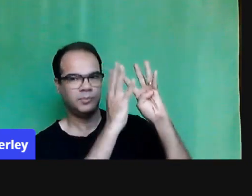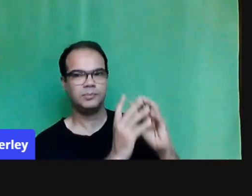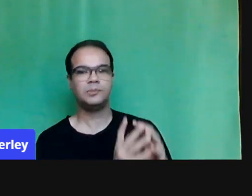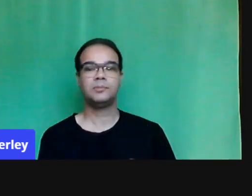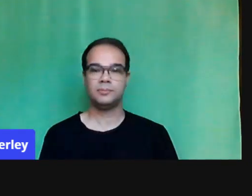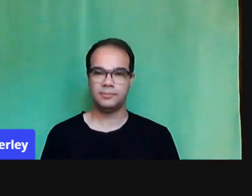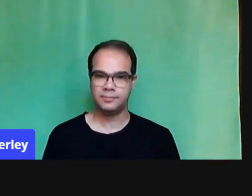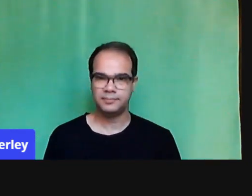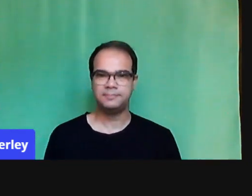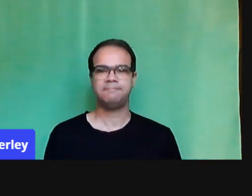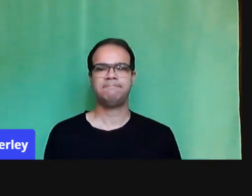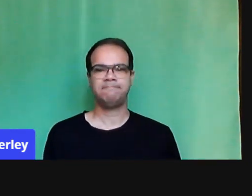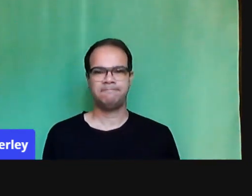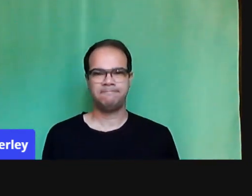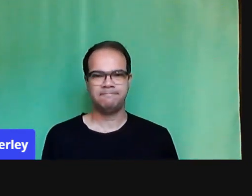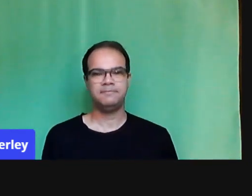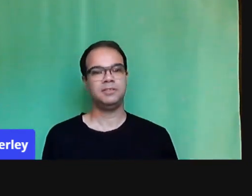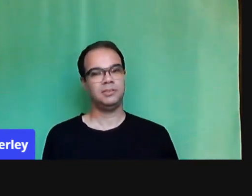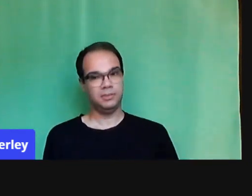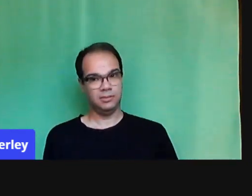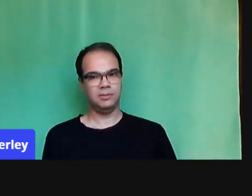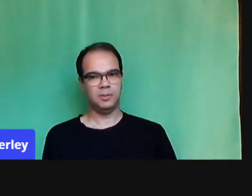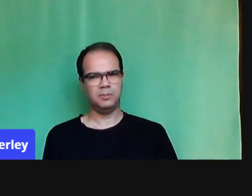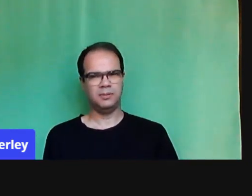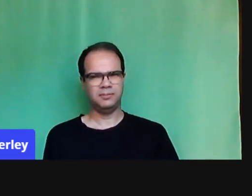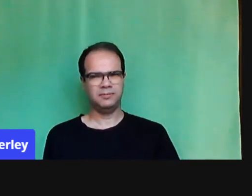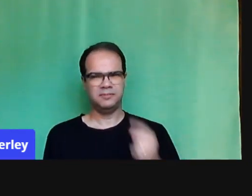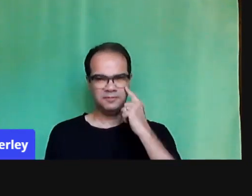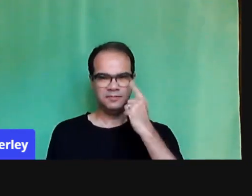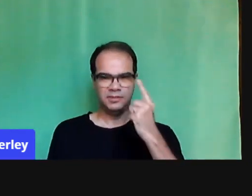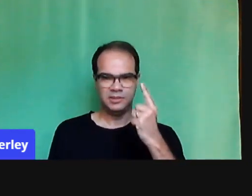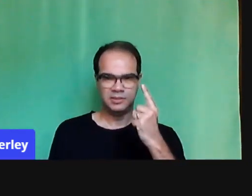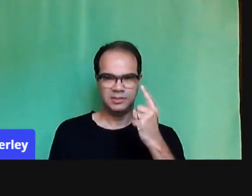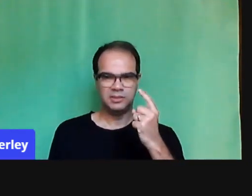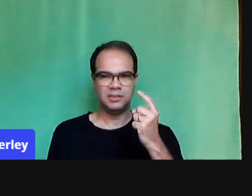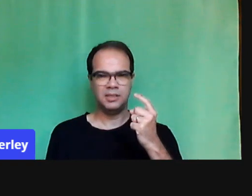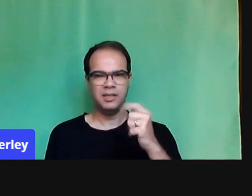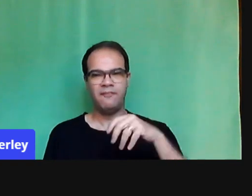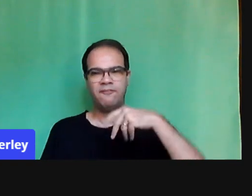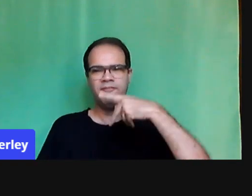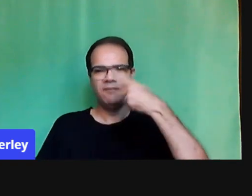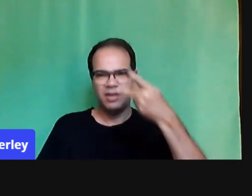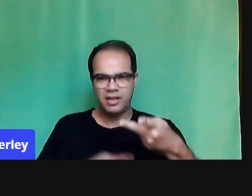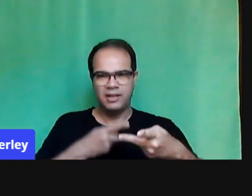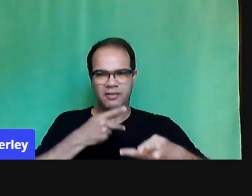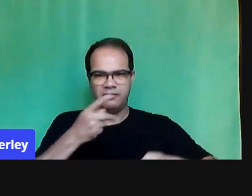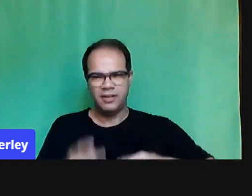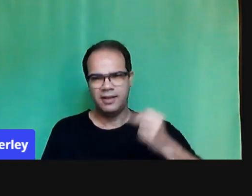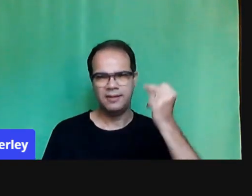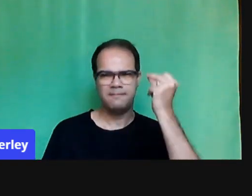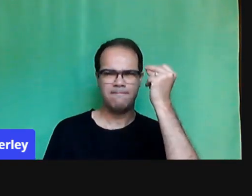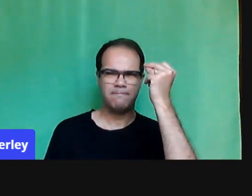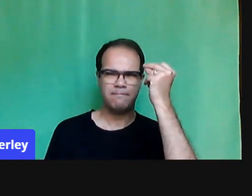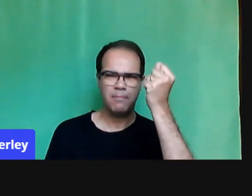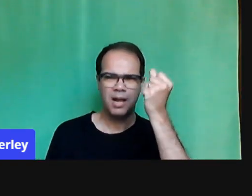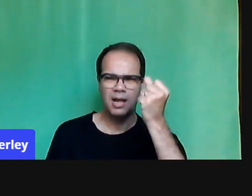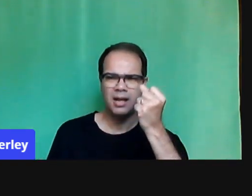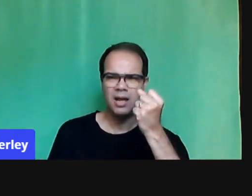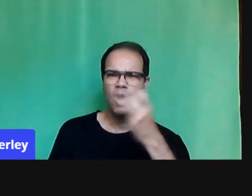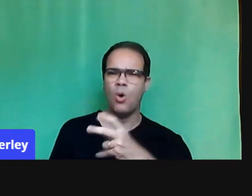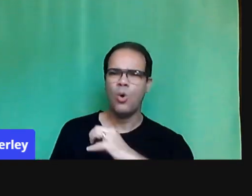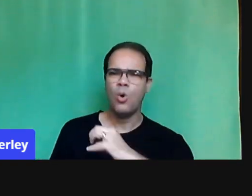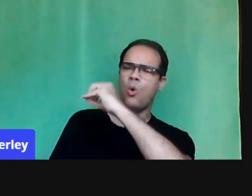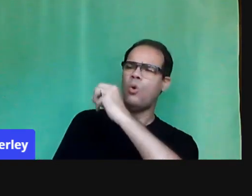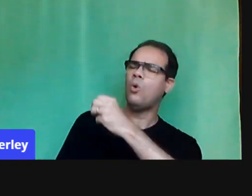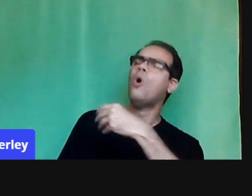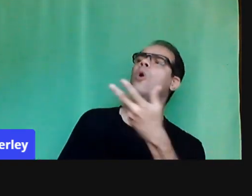a palavra, nesse momento, né? De prática dialógica, ela é importante para orientar